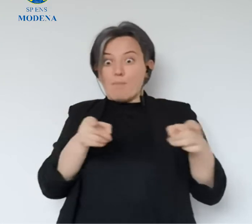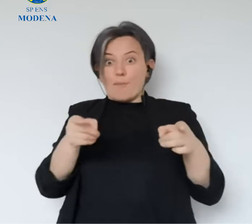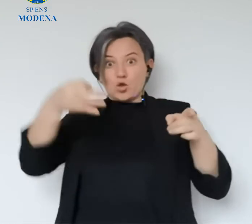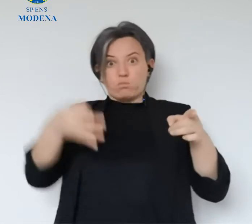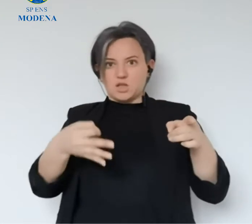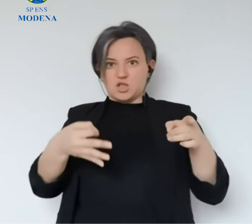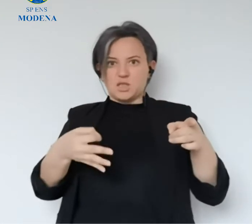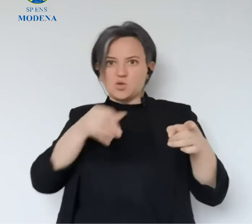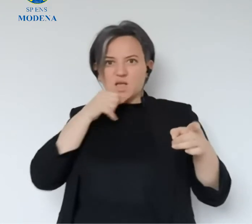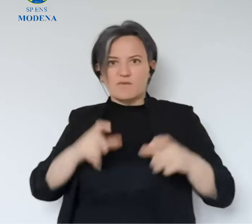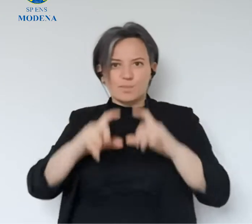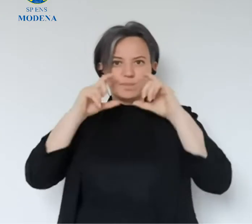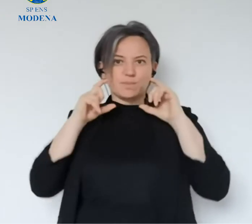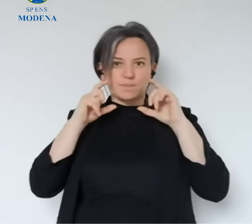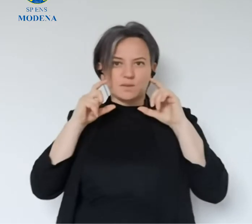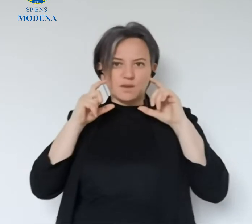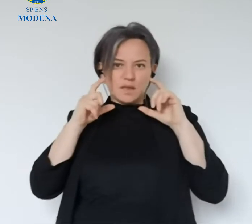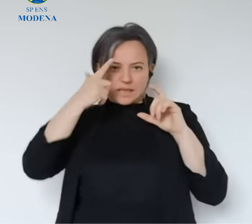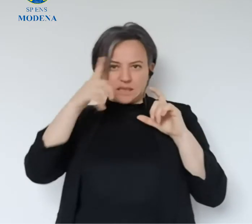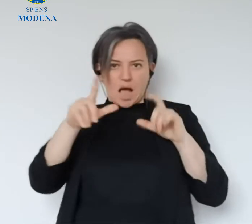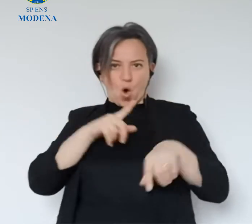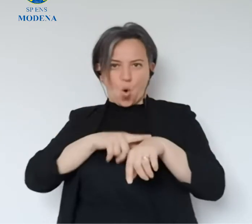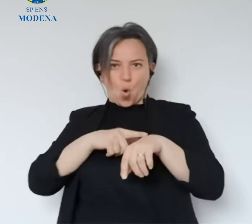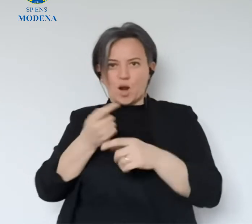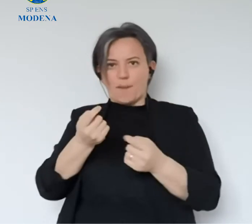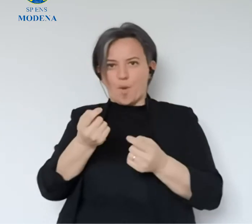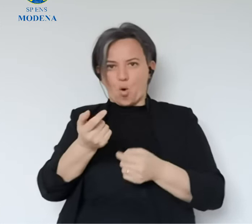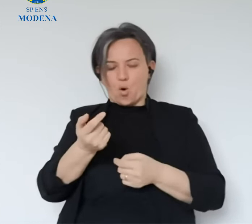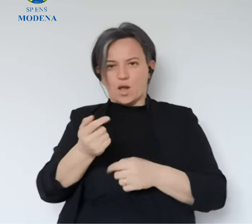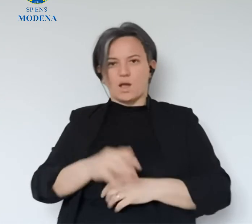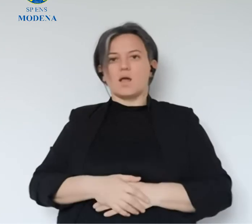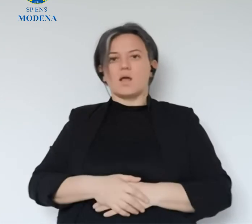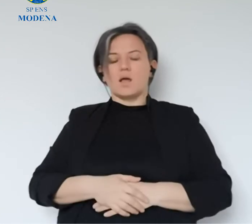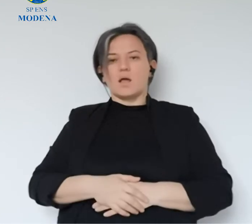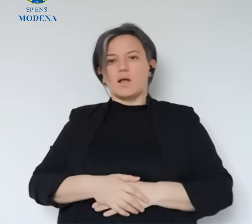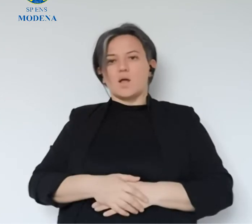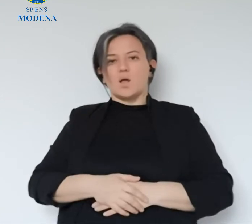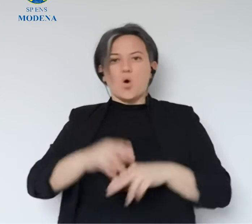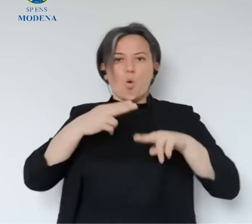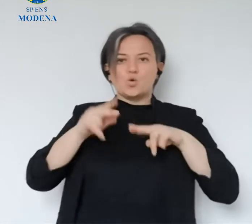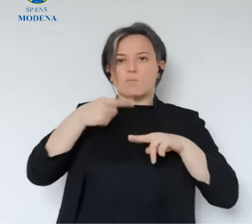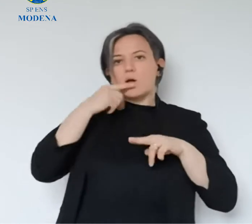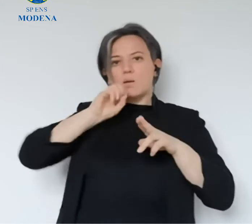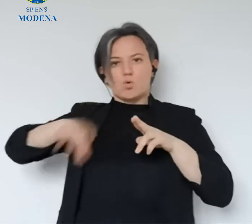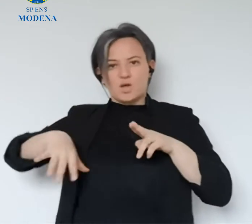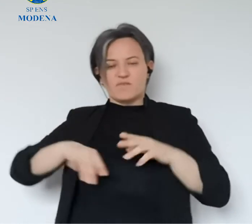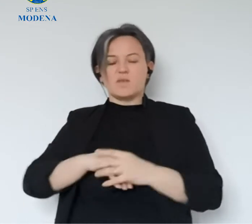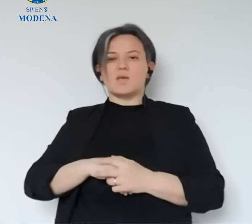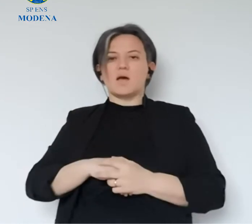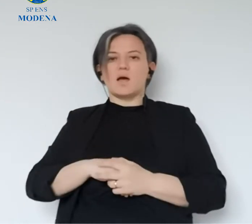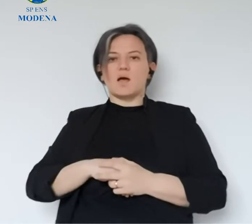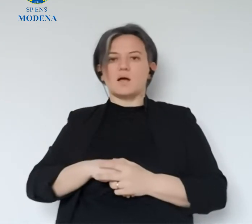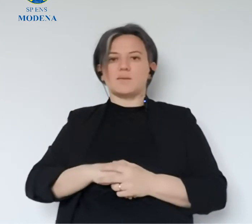segno di utilità per un momento determinato della giornata, perché sapete quella mascherina dura